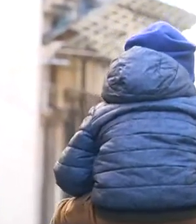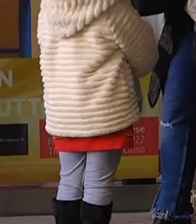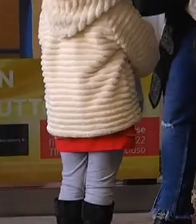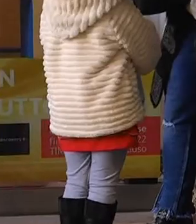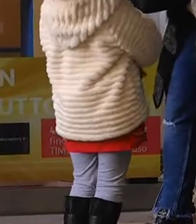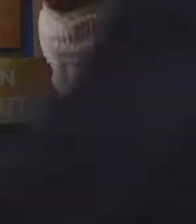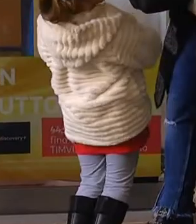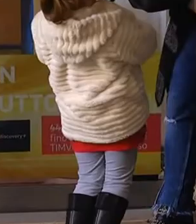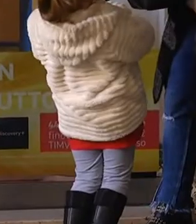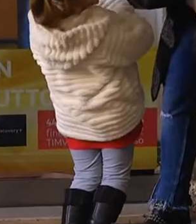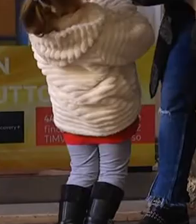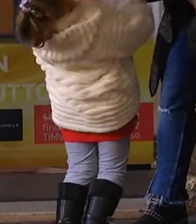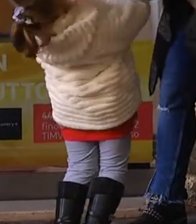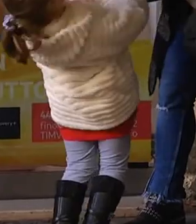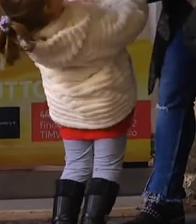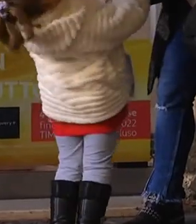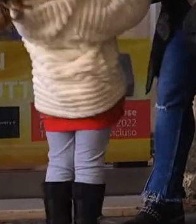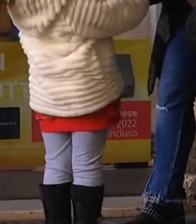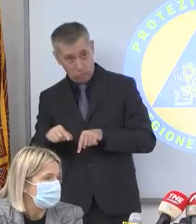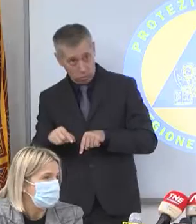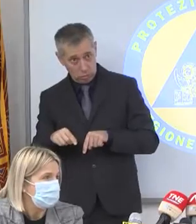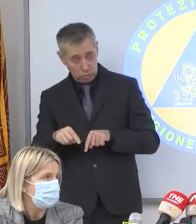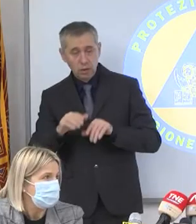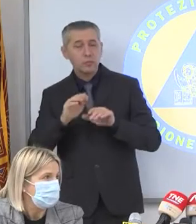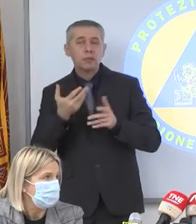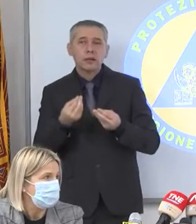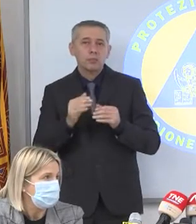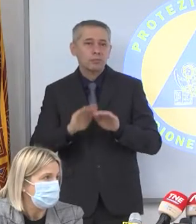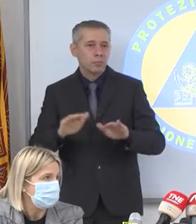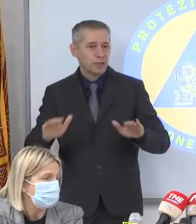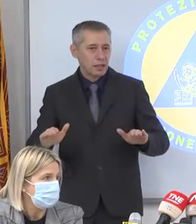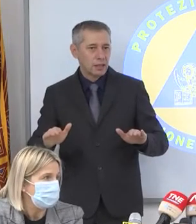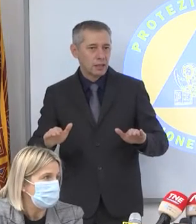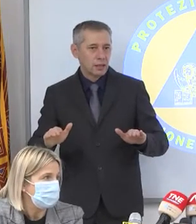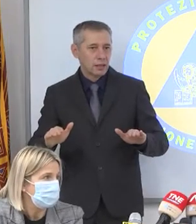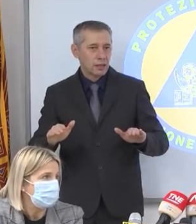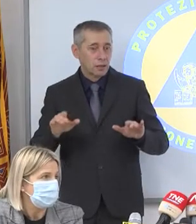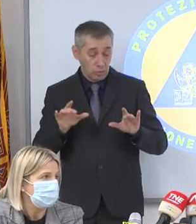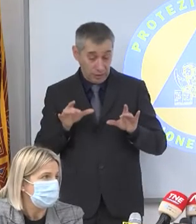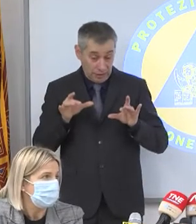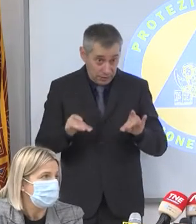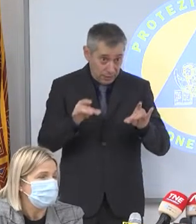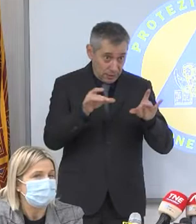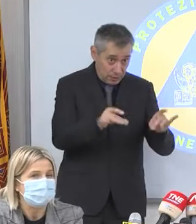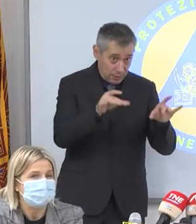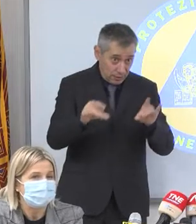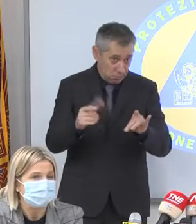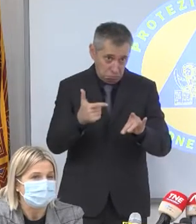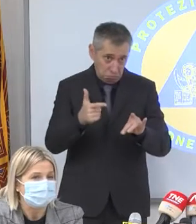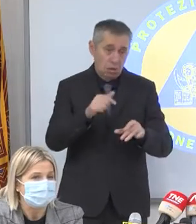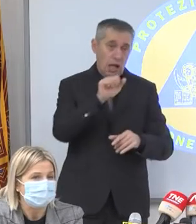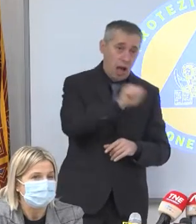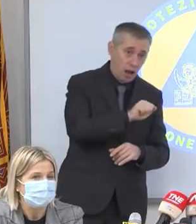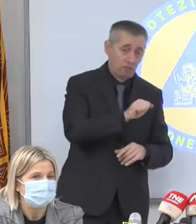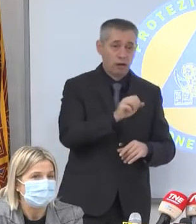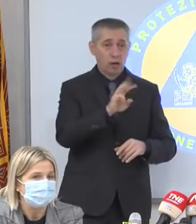situazione diversa rispetto a quella di 12 mesi fa. I bambini non si infettavano per niente, né con l'Alpha, tanto meno